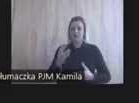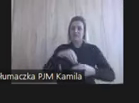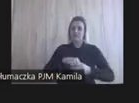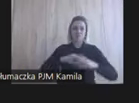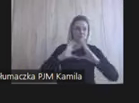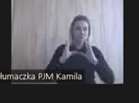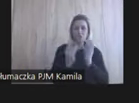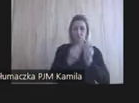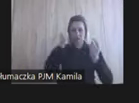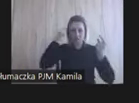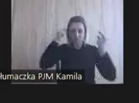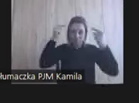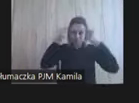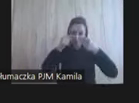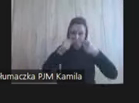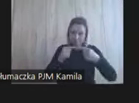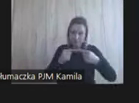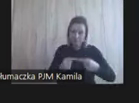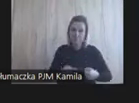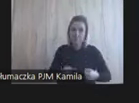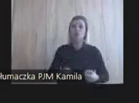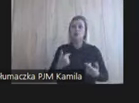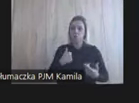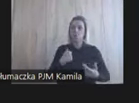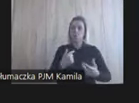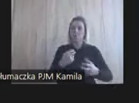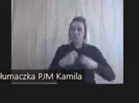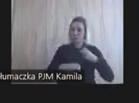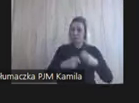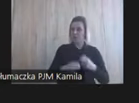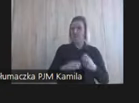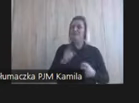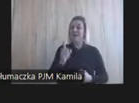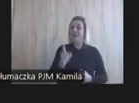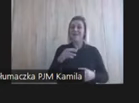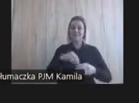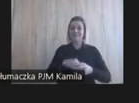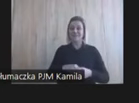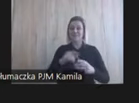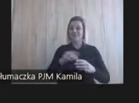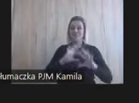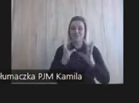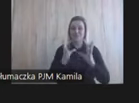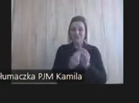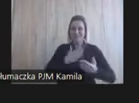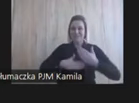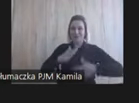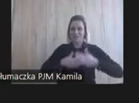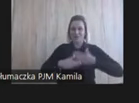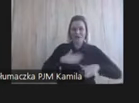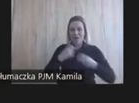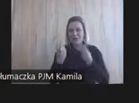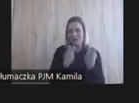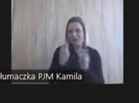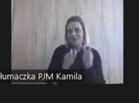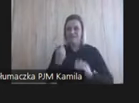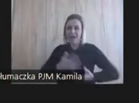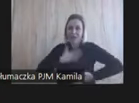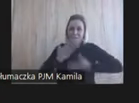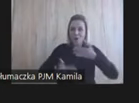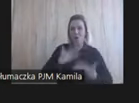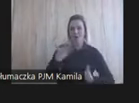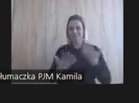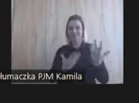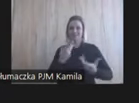uwagę. To było sporym wyzwaniem, ale też nie ukrywam, że wszystkich nas to kręciło, że były emocje. O, to